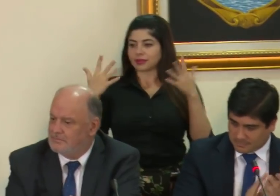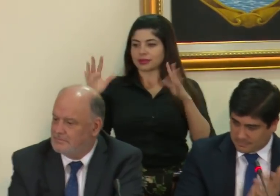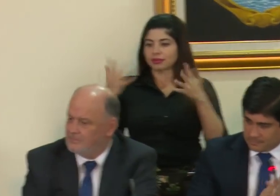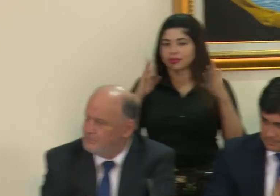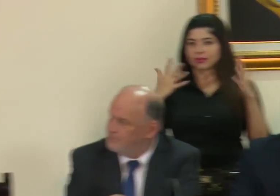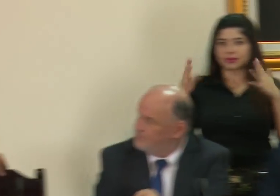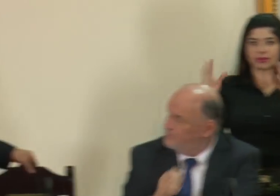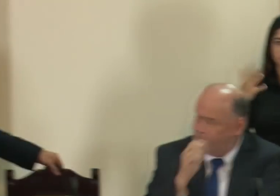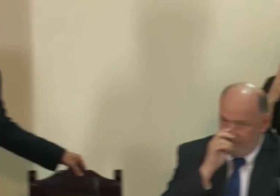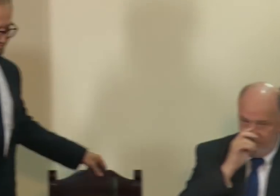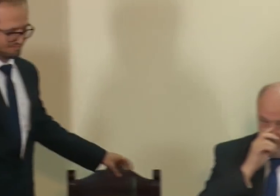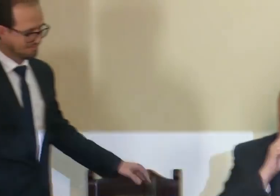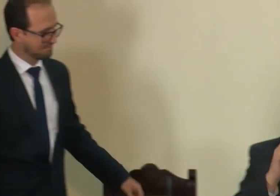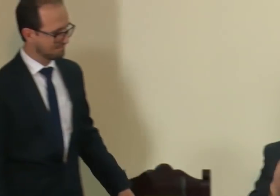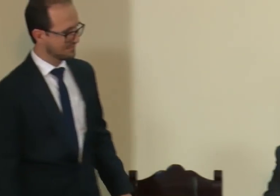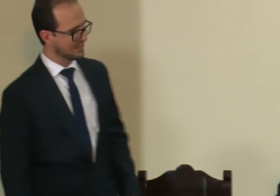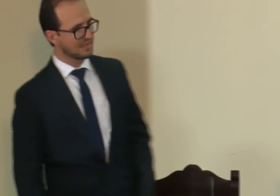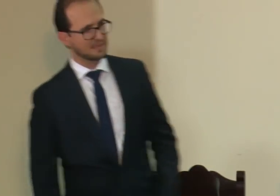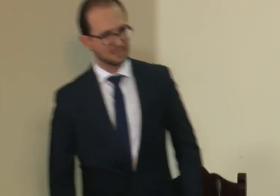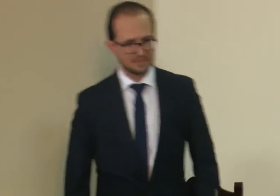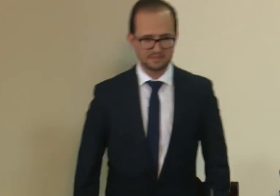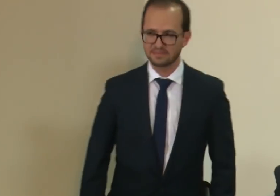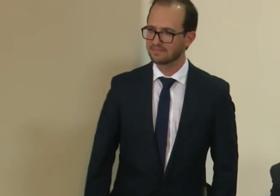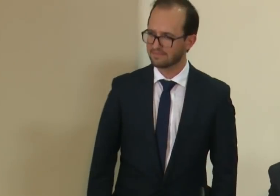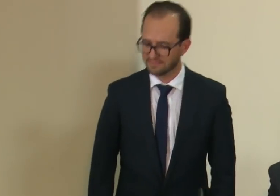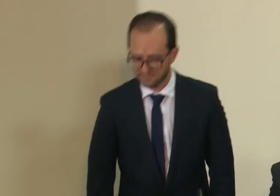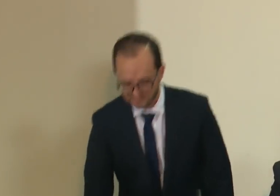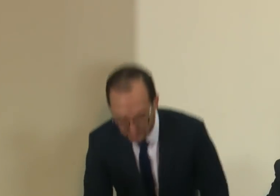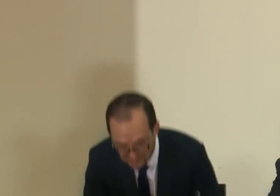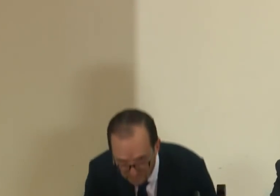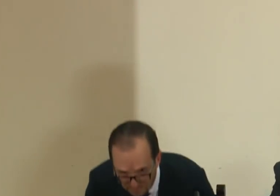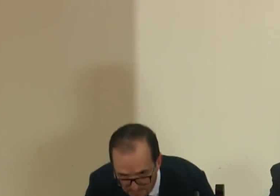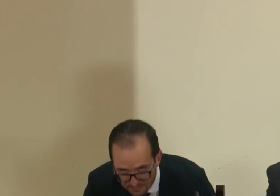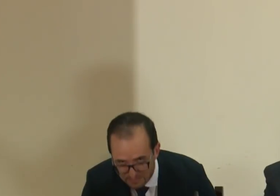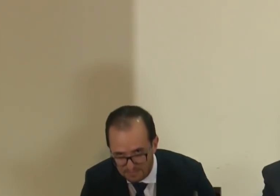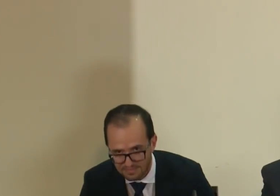Dando la bienvenida al señor Juan Luis Bermúdez. Por favor.